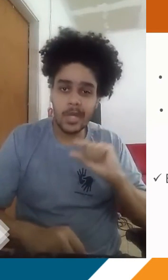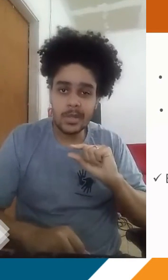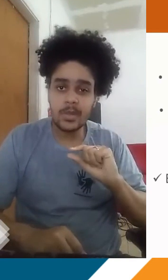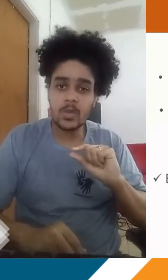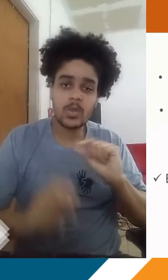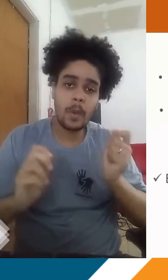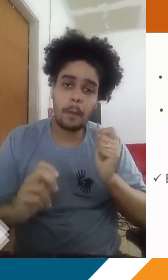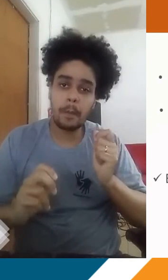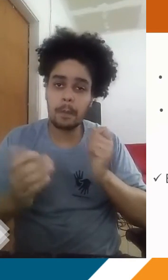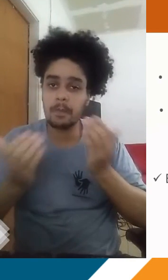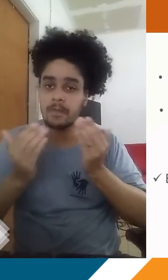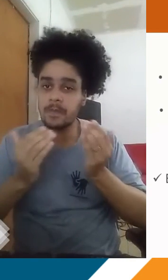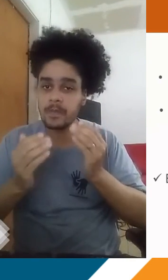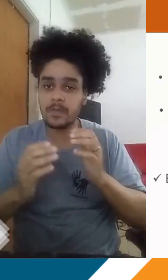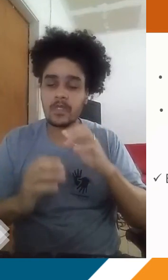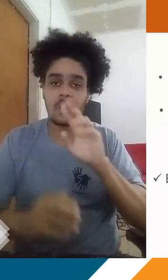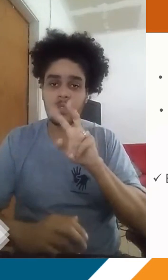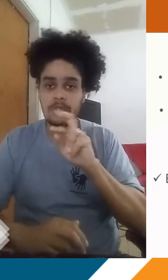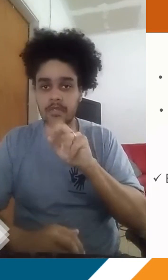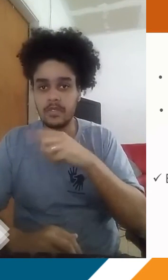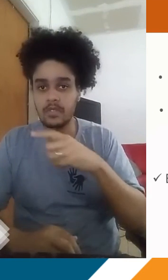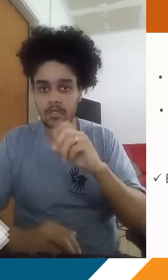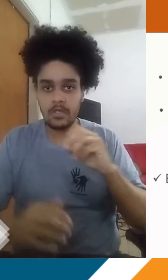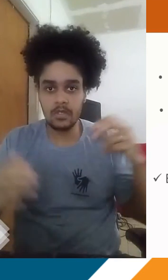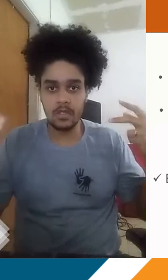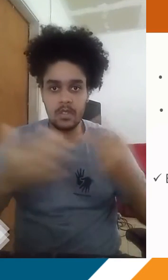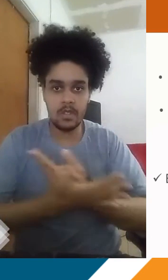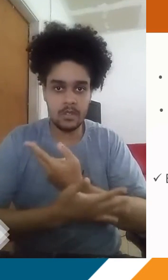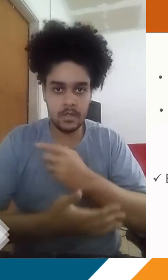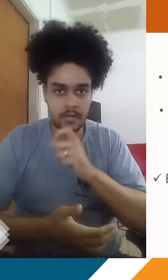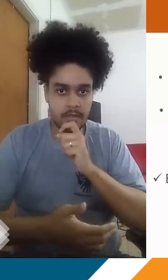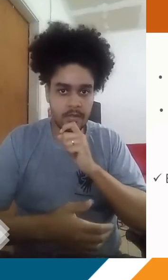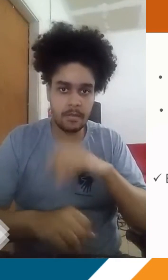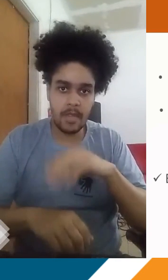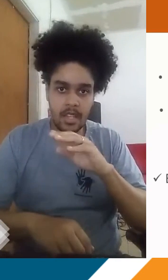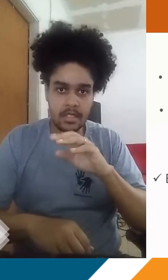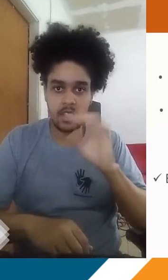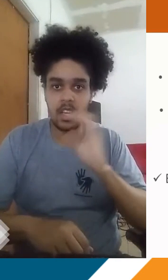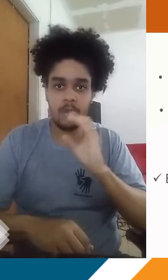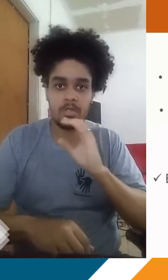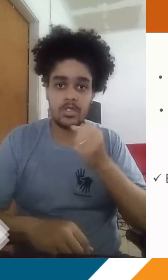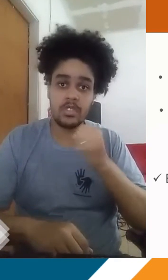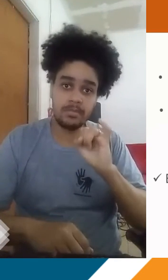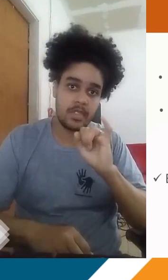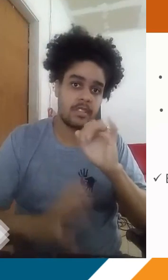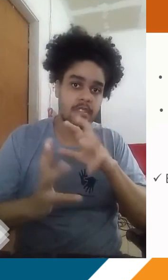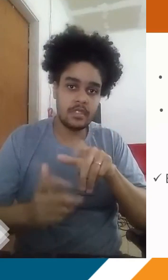relação ao verão. E aí, consequentemente, o resfriamento também se dá mais rápido, certo? Se a Terra